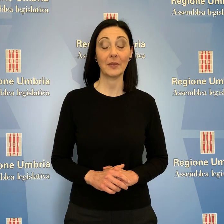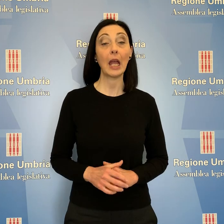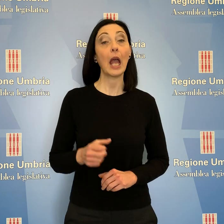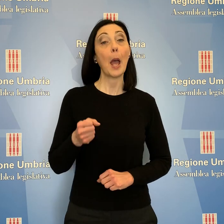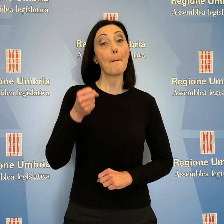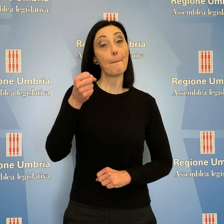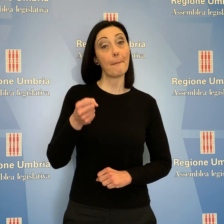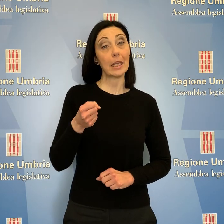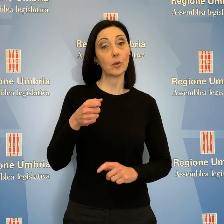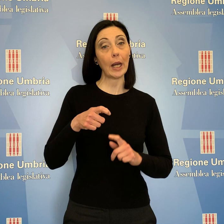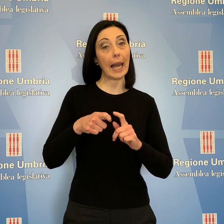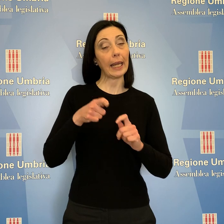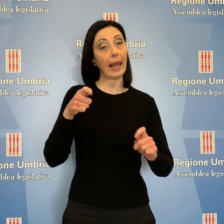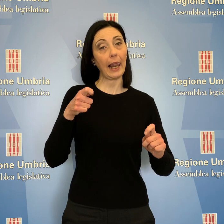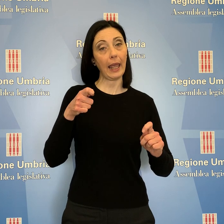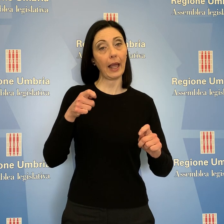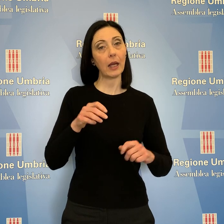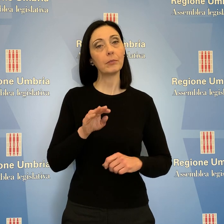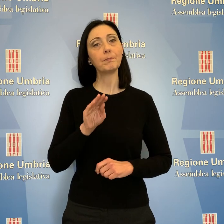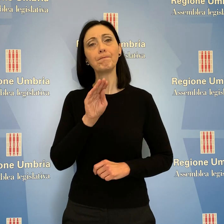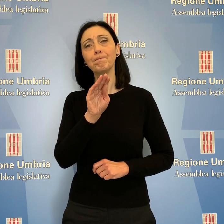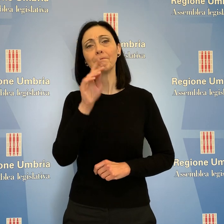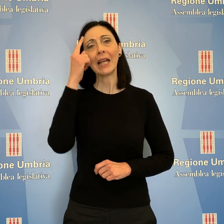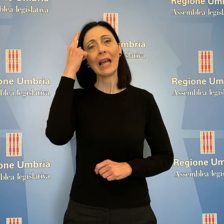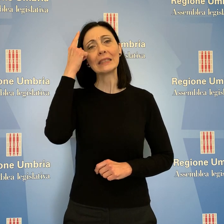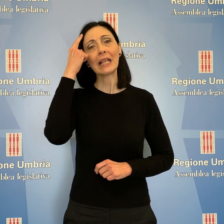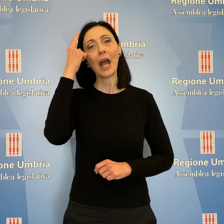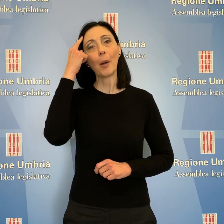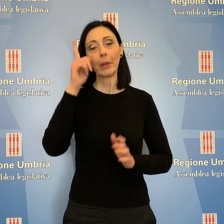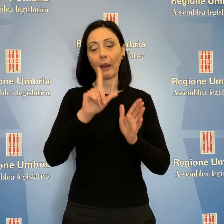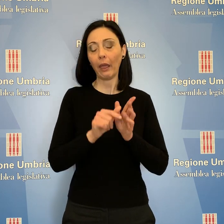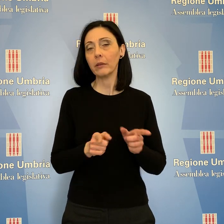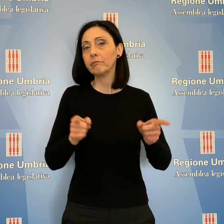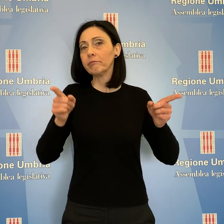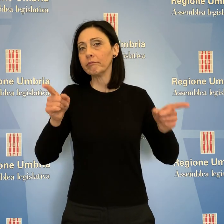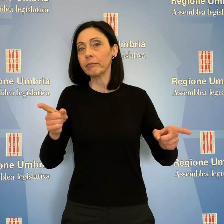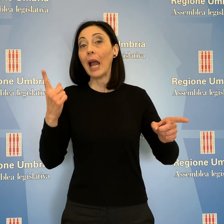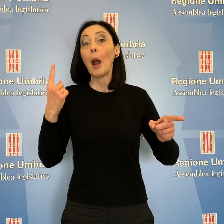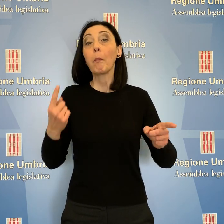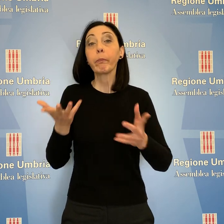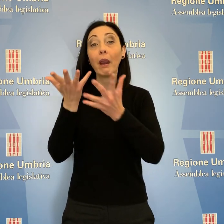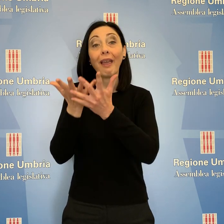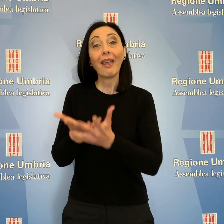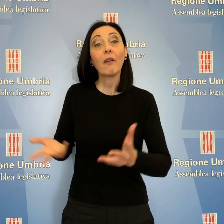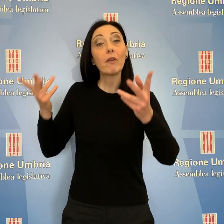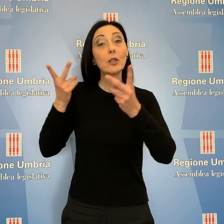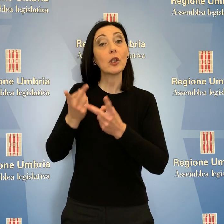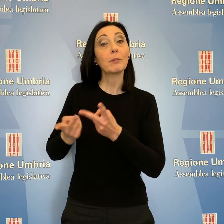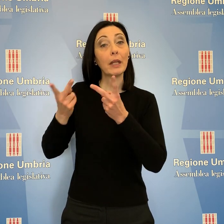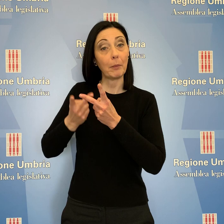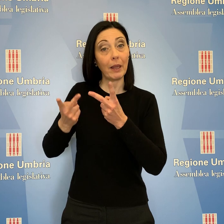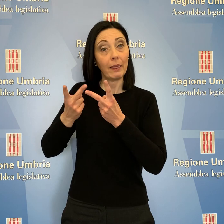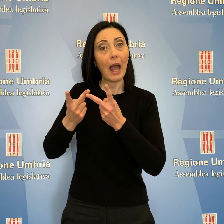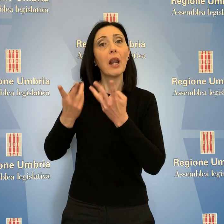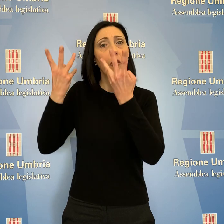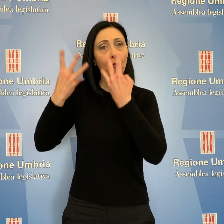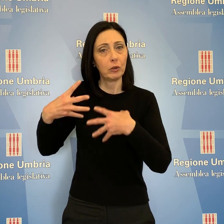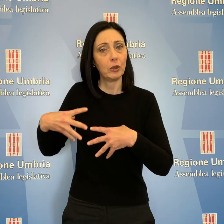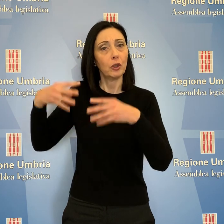Stefano Pastorelli della Lega ha chiesto di sapere la tempistica di avvio degli invasi sperimentali e di entrata in esercizio della diga